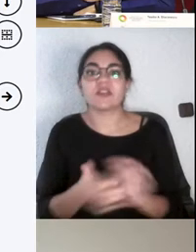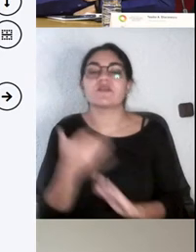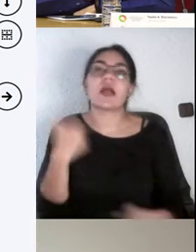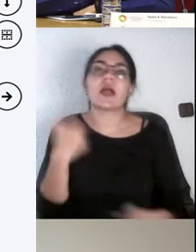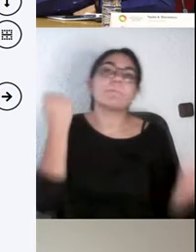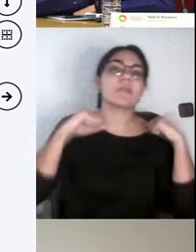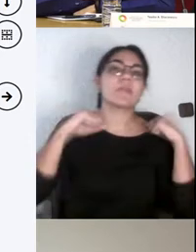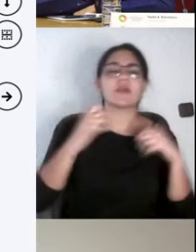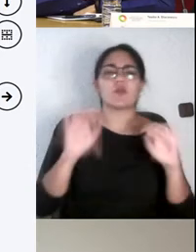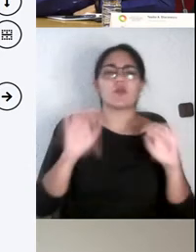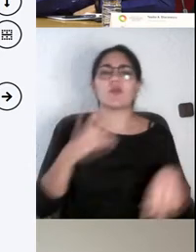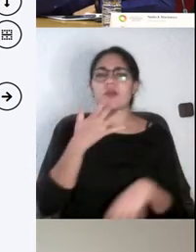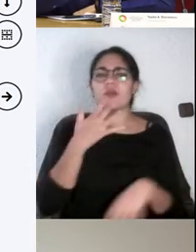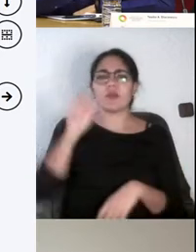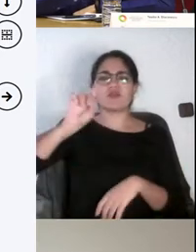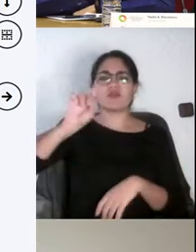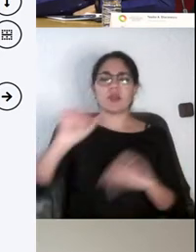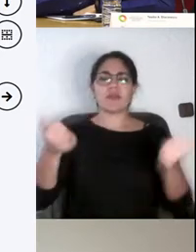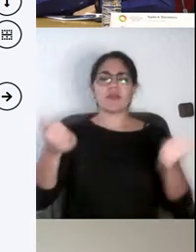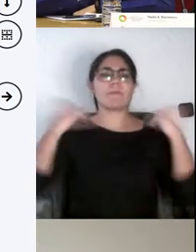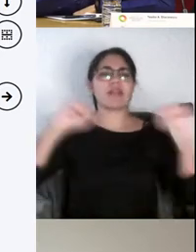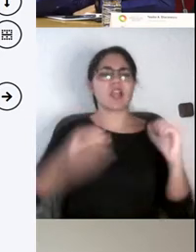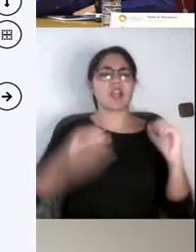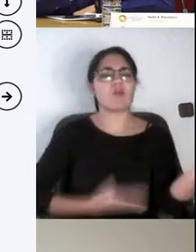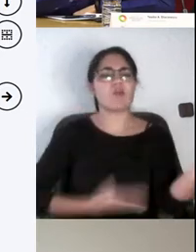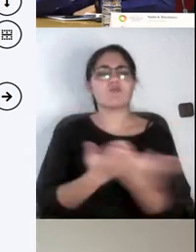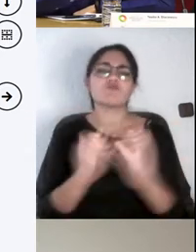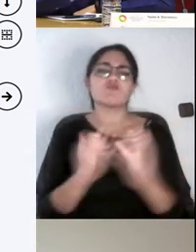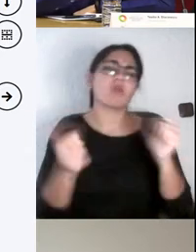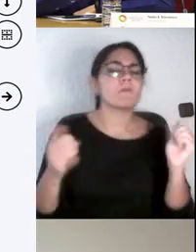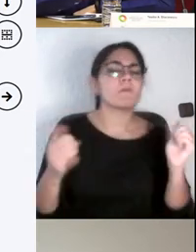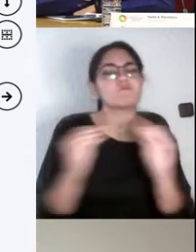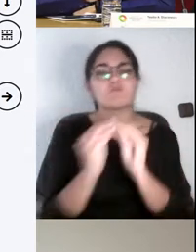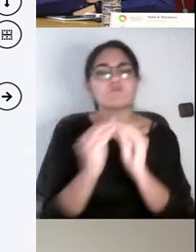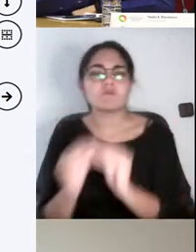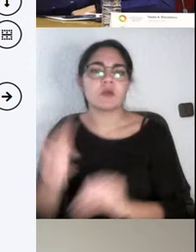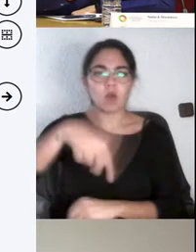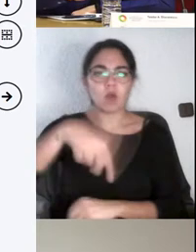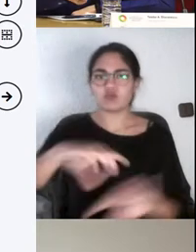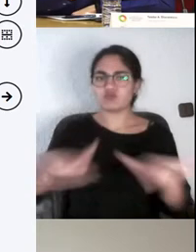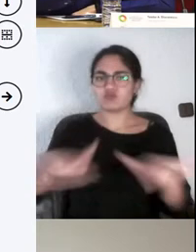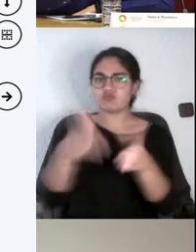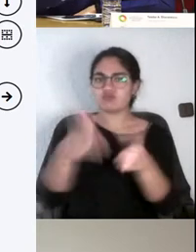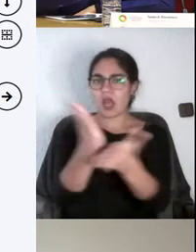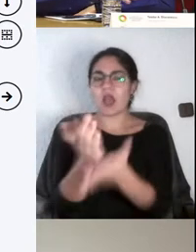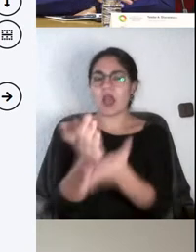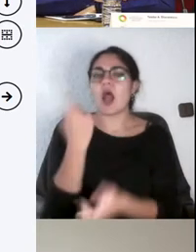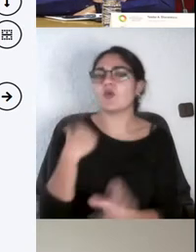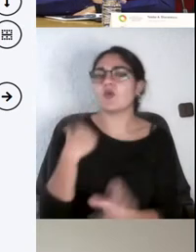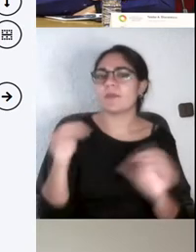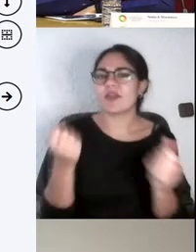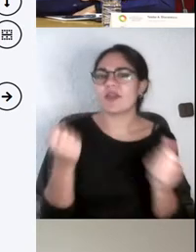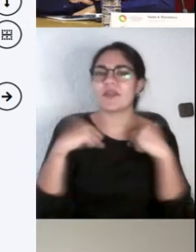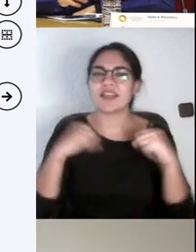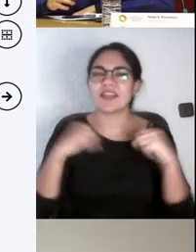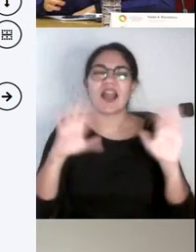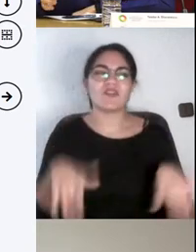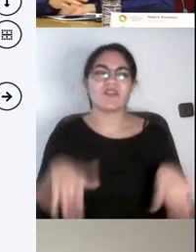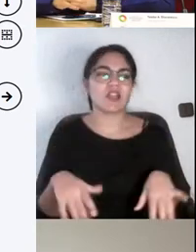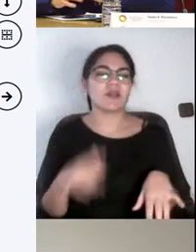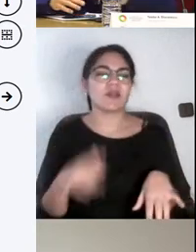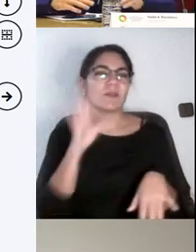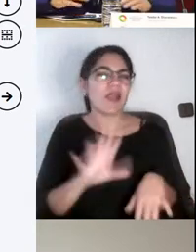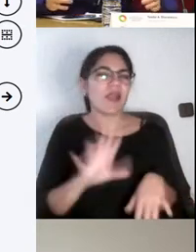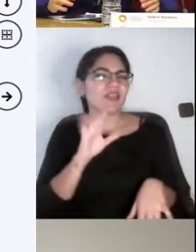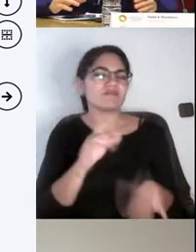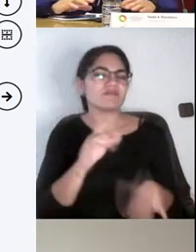teniendo toda la acogida que debería de tener o pensaba yo que podría de tener. Puede ser por esa sobrecarga o